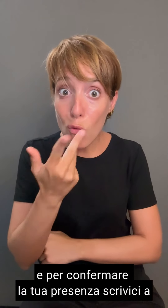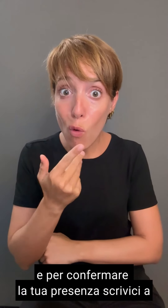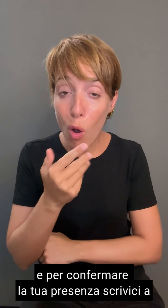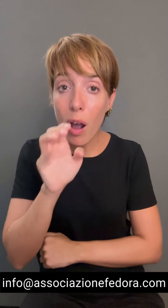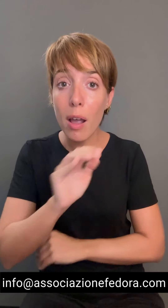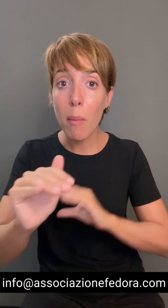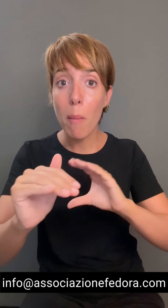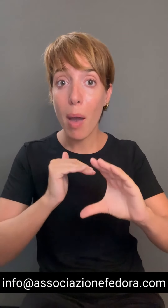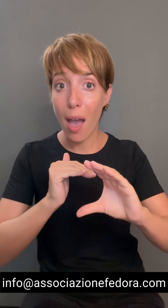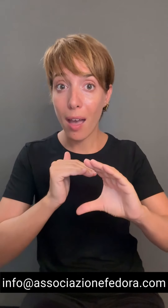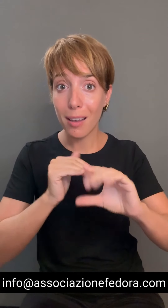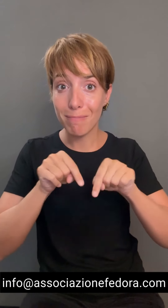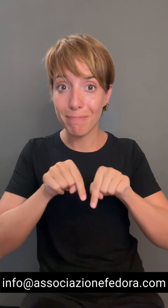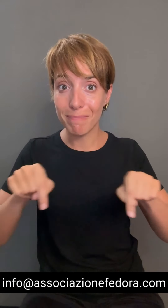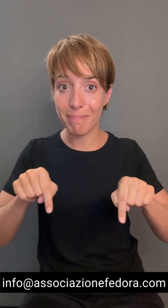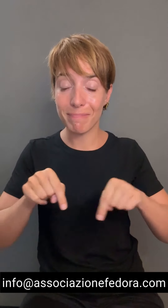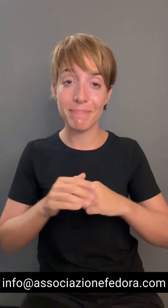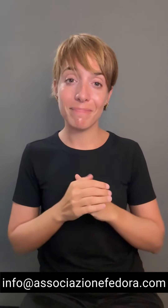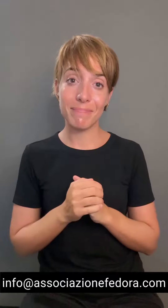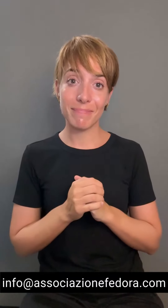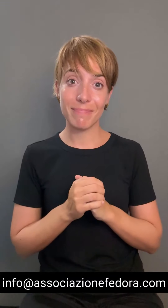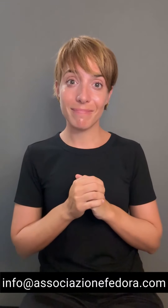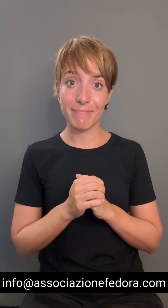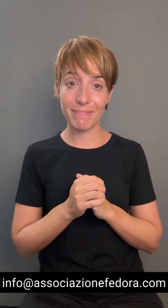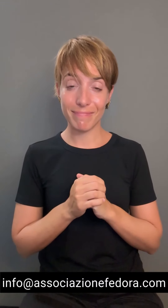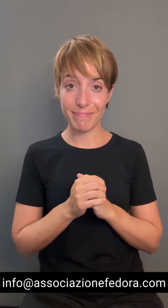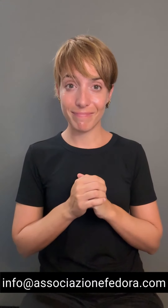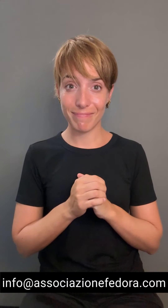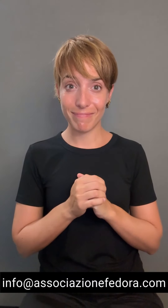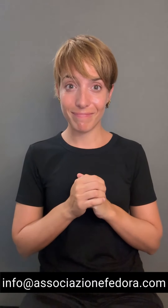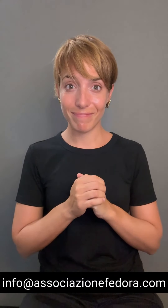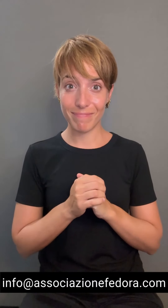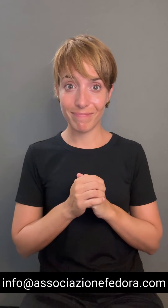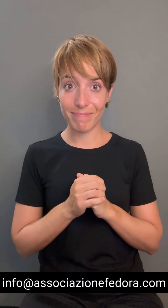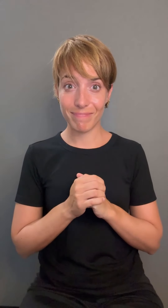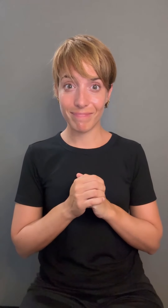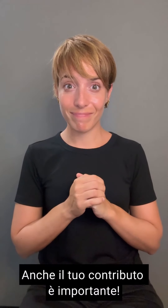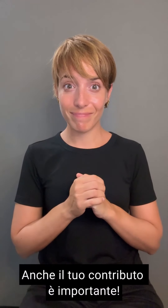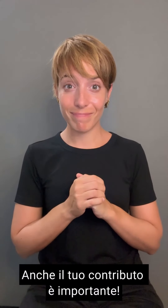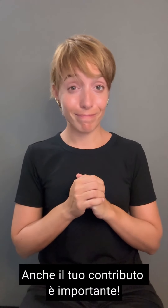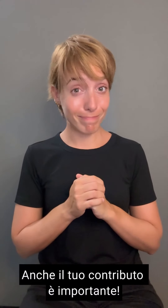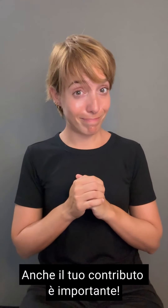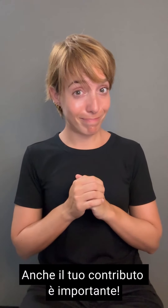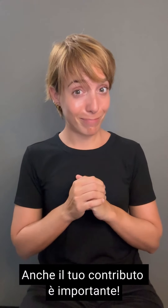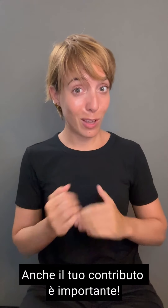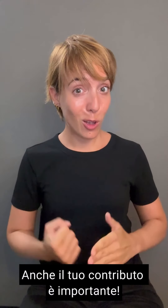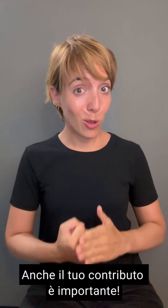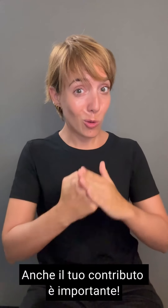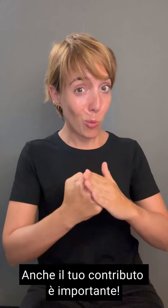infochiocciolaassociazionefedora.com. Anche il tuo contributo è importante.